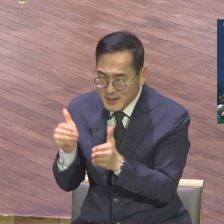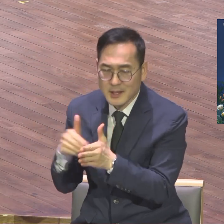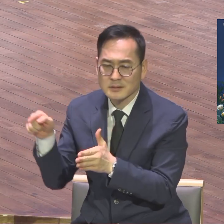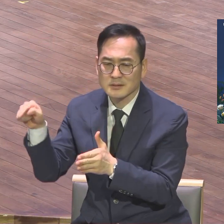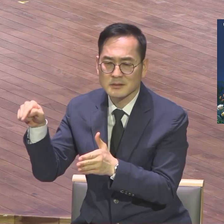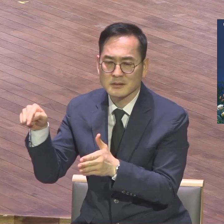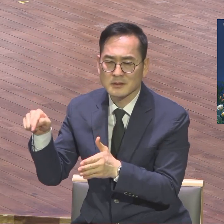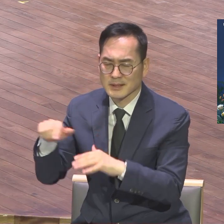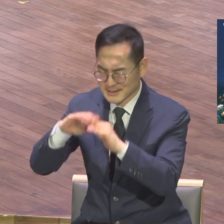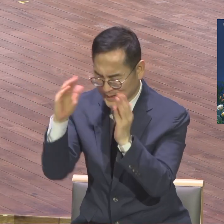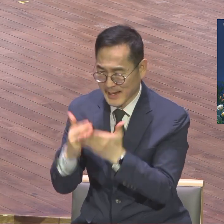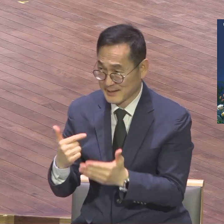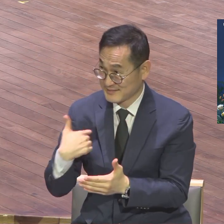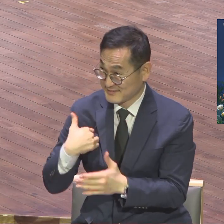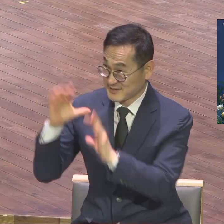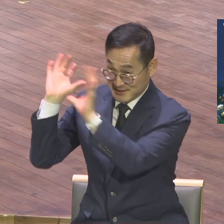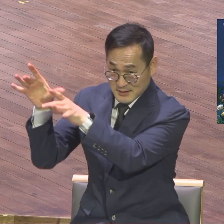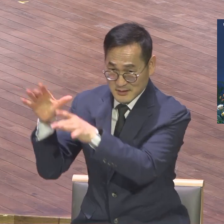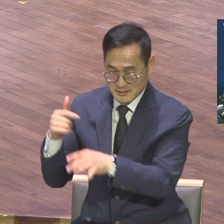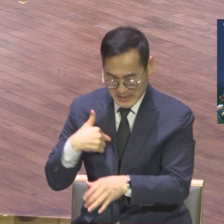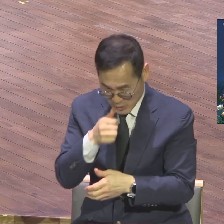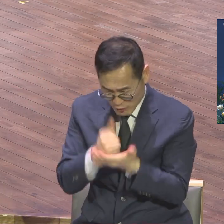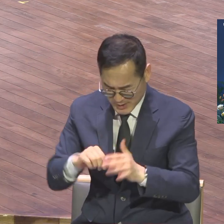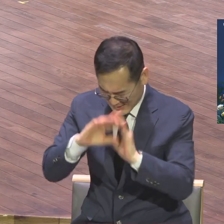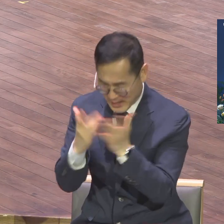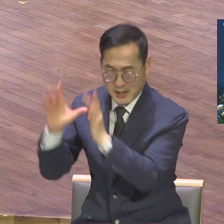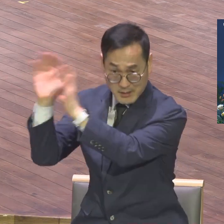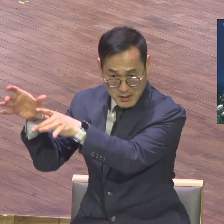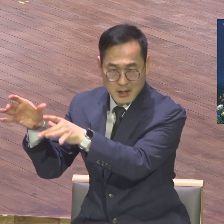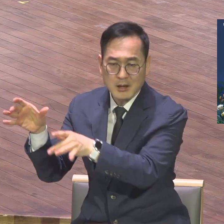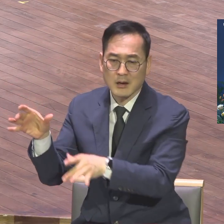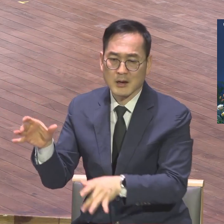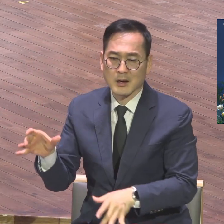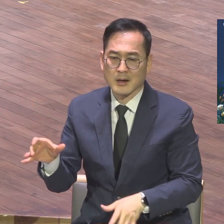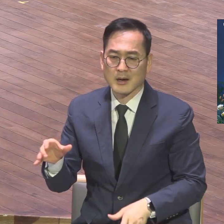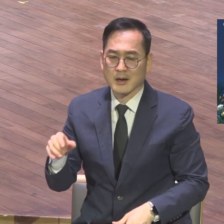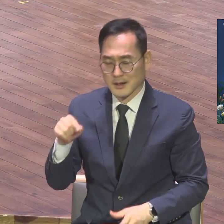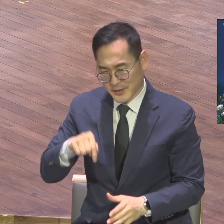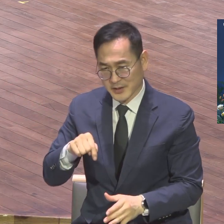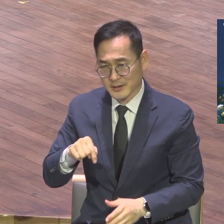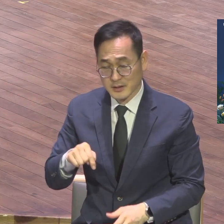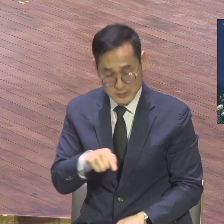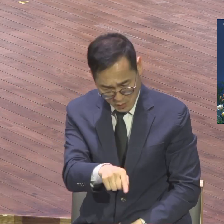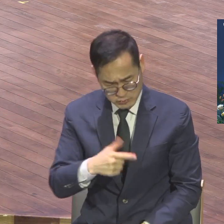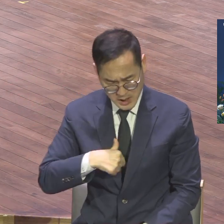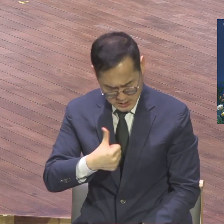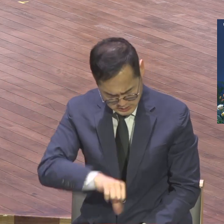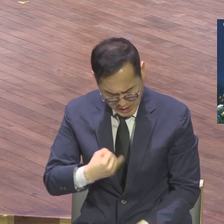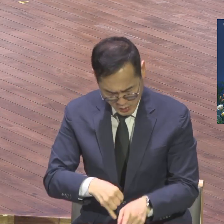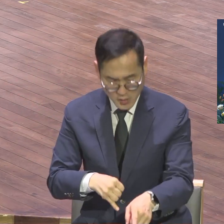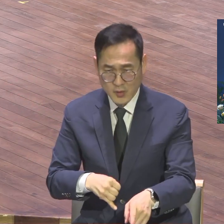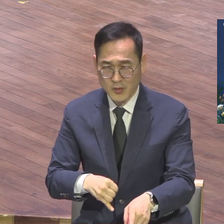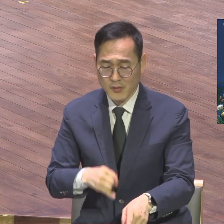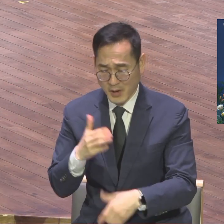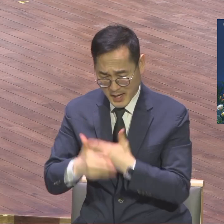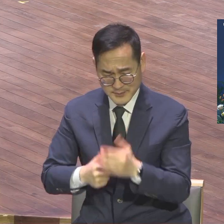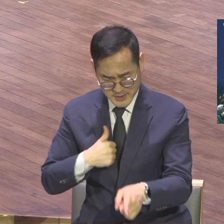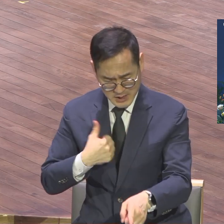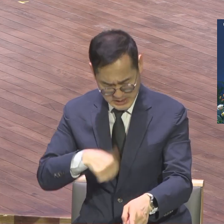책임을 다 지신다는 의미가 이 속에 들어있어요. 너는 내 자녀라 하나님의 자녀가 되었다. 이 말은 하나님